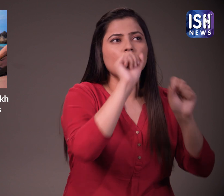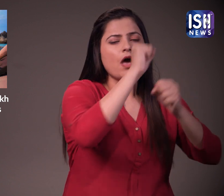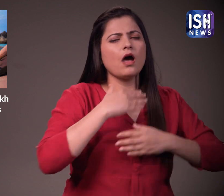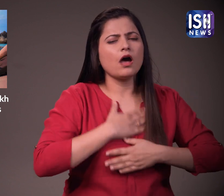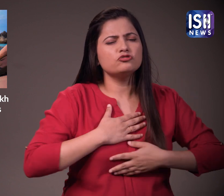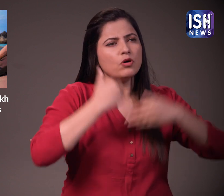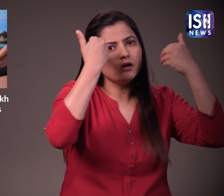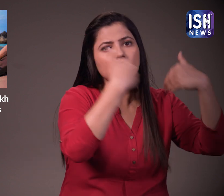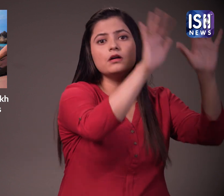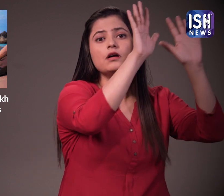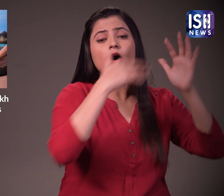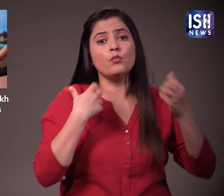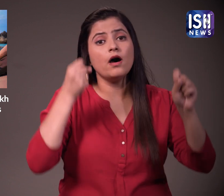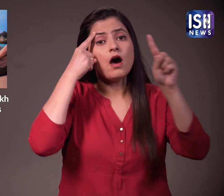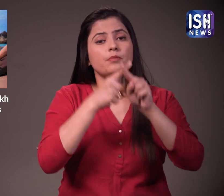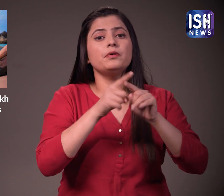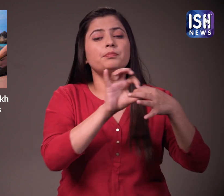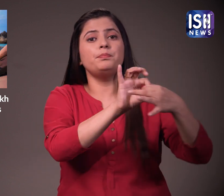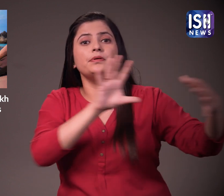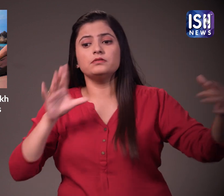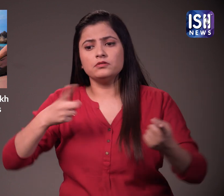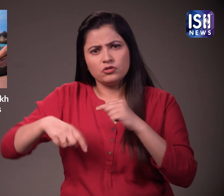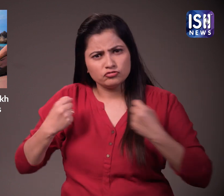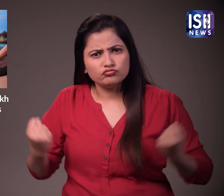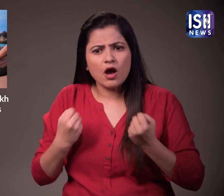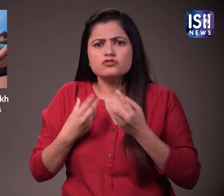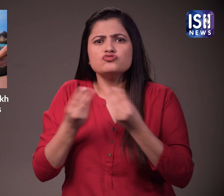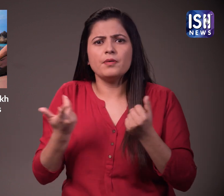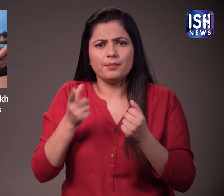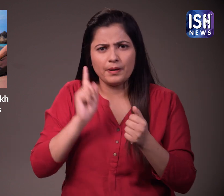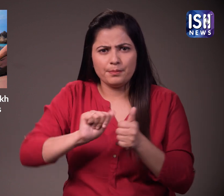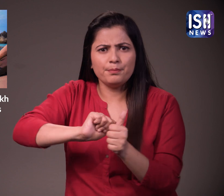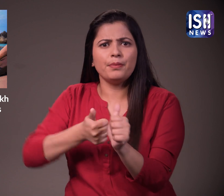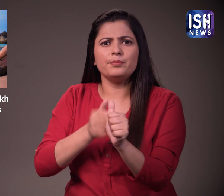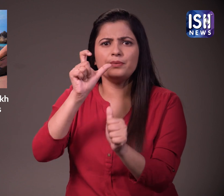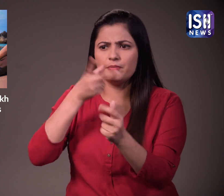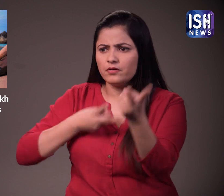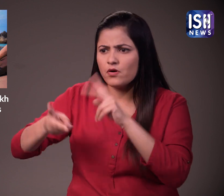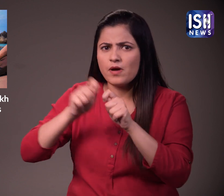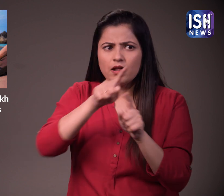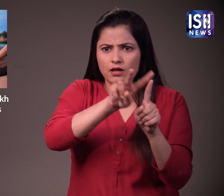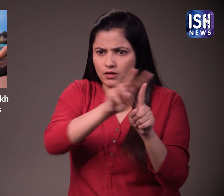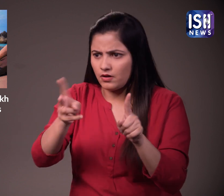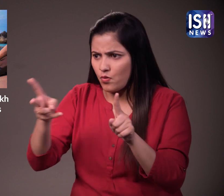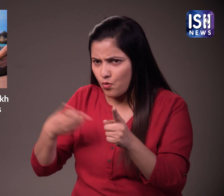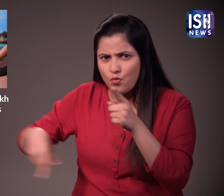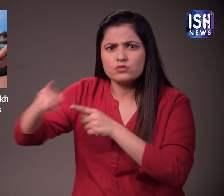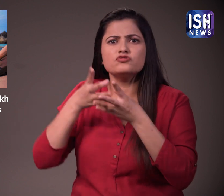परिवार के साथ आनन लेने और समय बिताने के लिए है, इसका उद्देश्य अन्य करमचारियों को काम की जिम्मेदारी देना और किसी विशेश